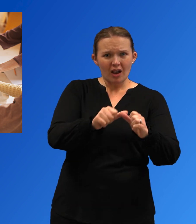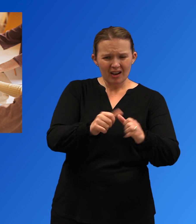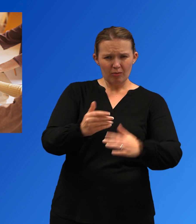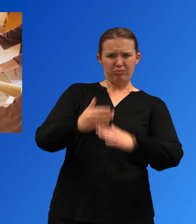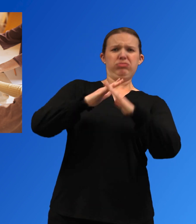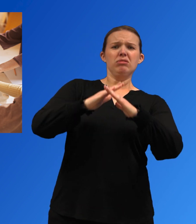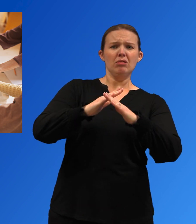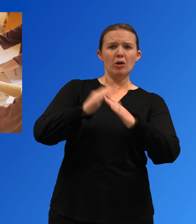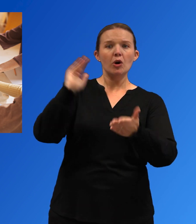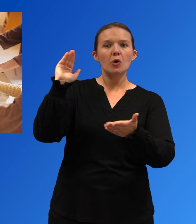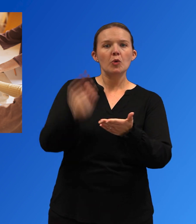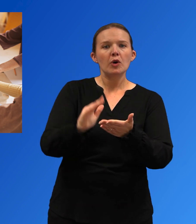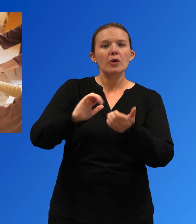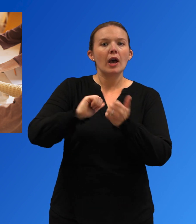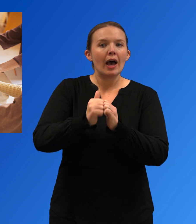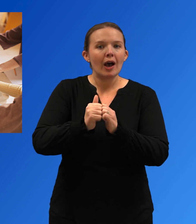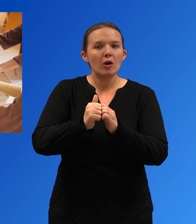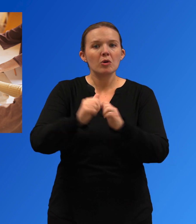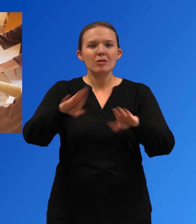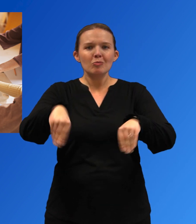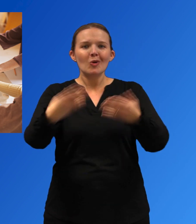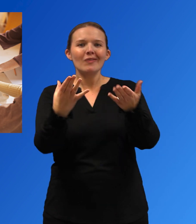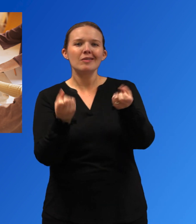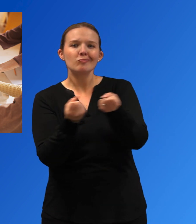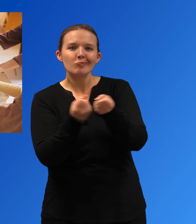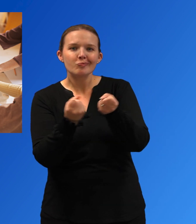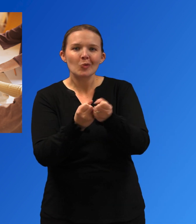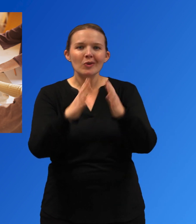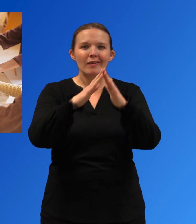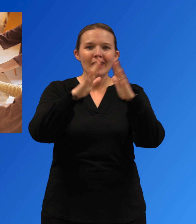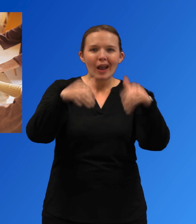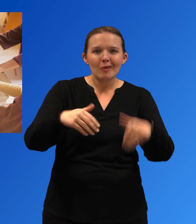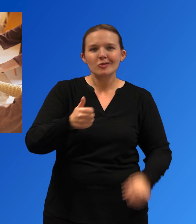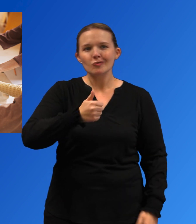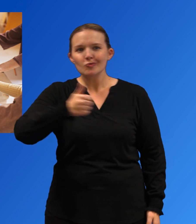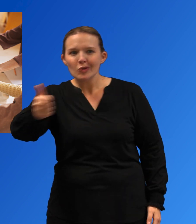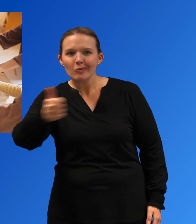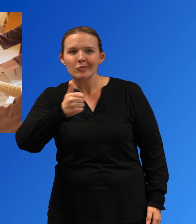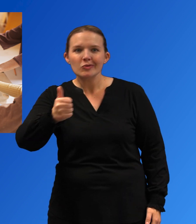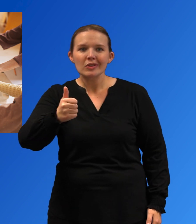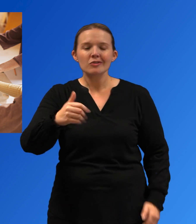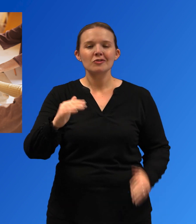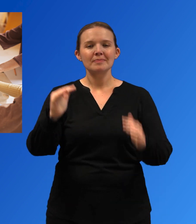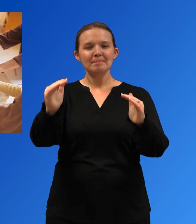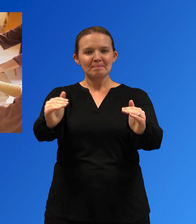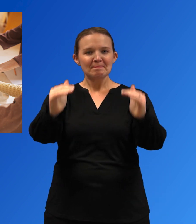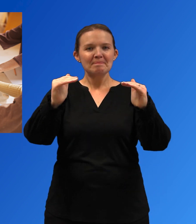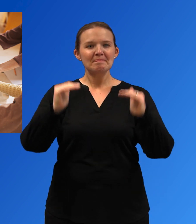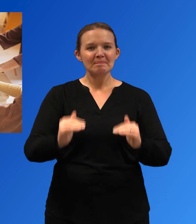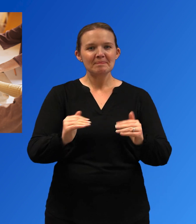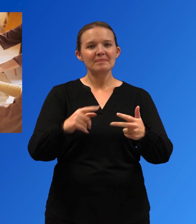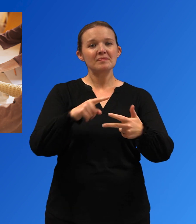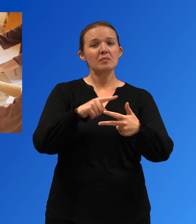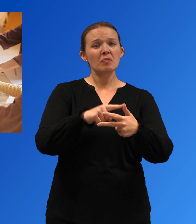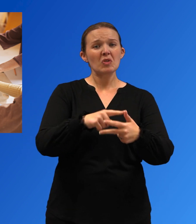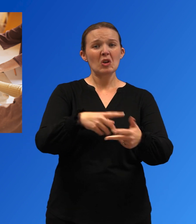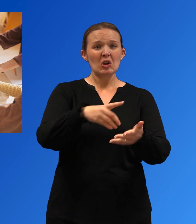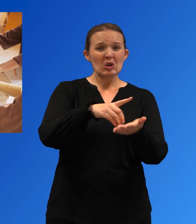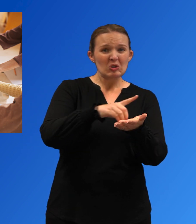para la recuperación, Reducir las barreras para el acceso y la permanencia en tratamiento al ofrecer